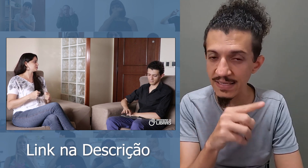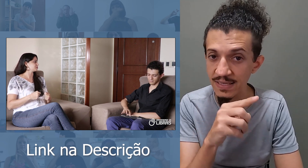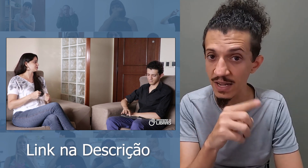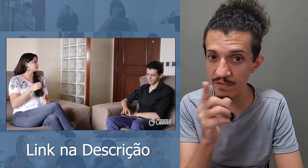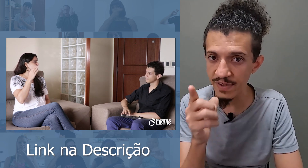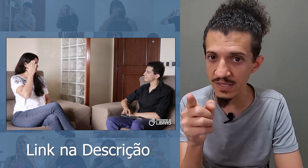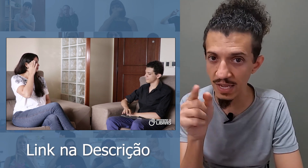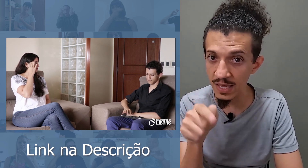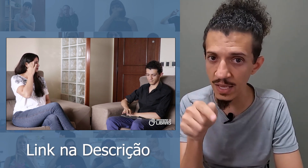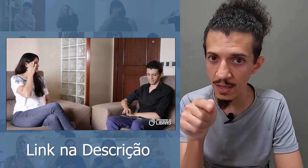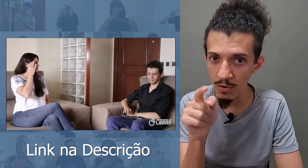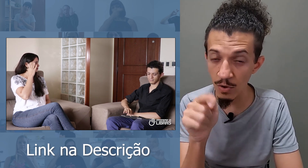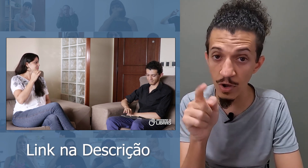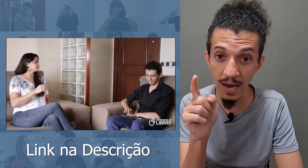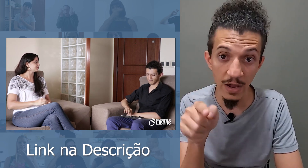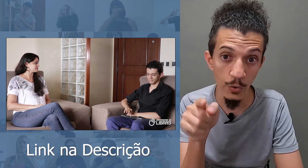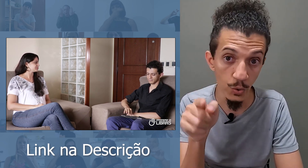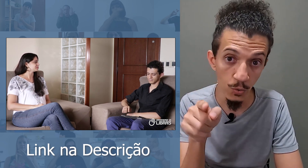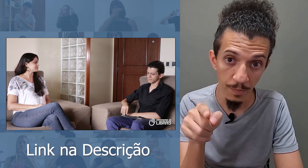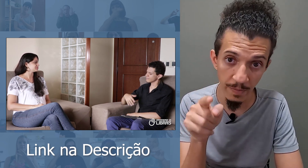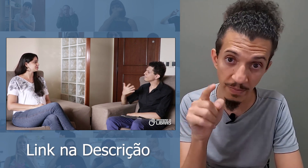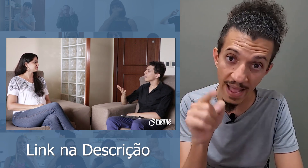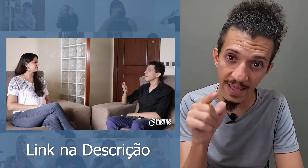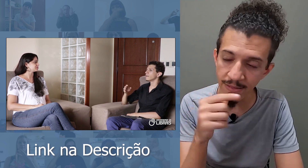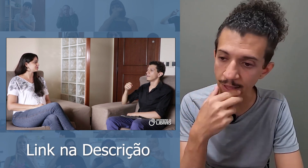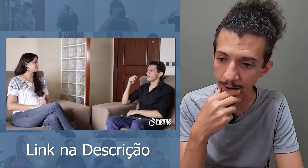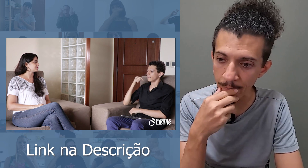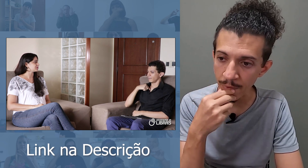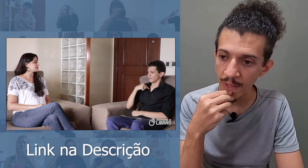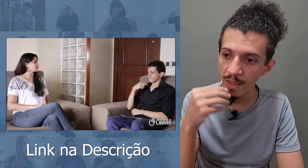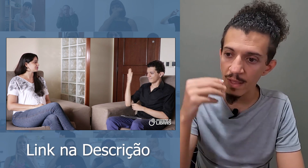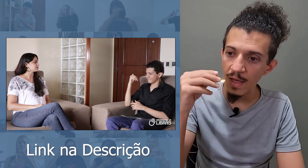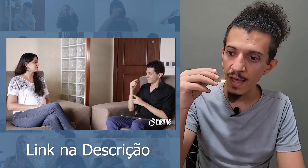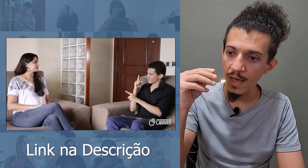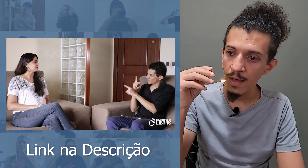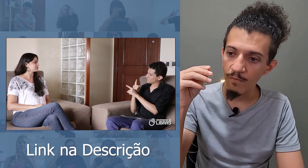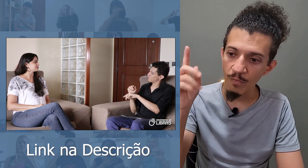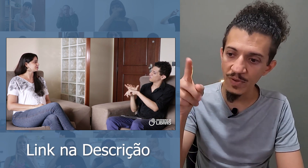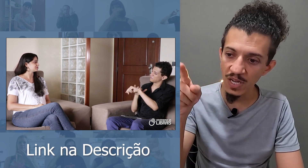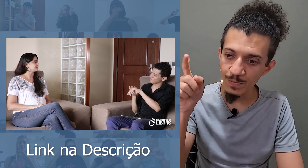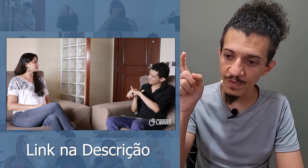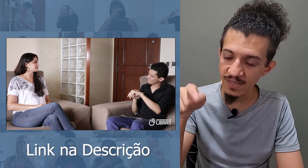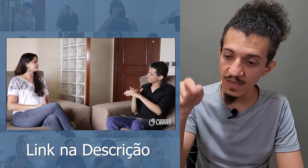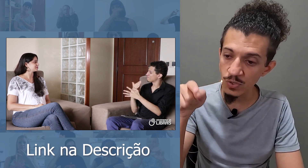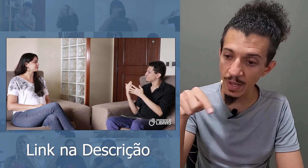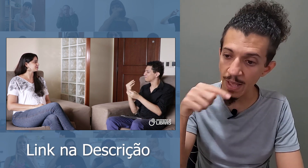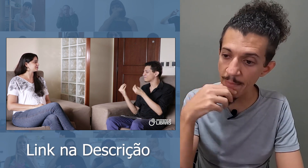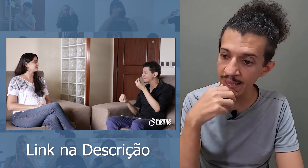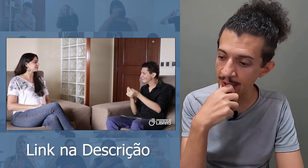entrevista aqui. Coloca lá no YouTube, na íntegra. Vou pedir eles para fazer isso aí amanhã.